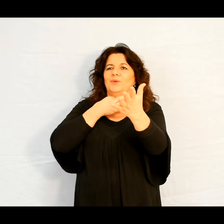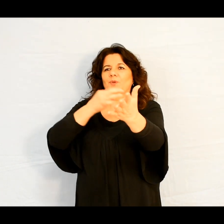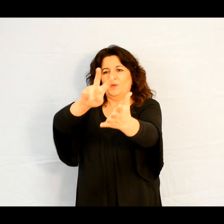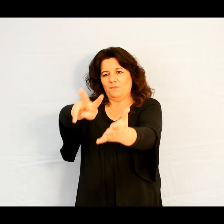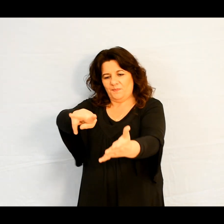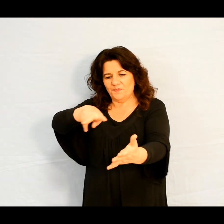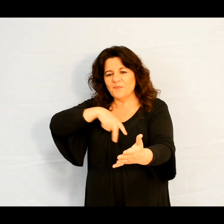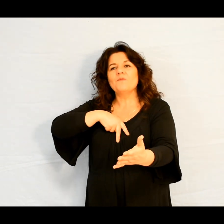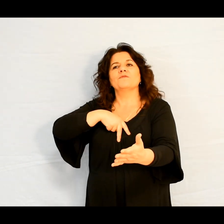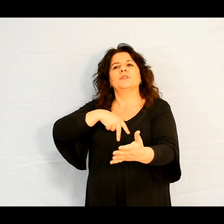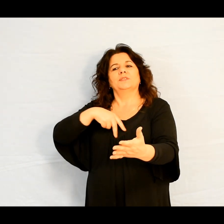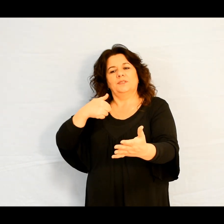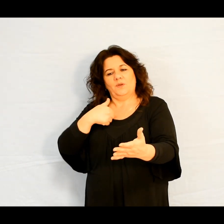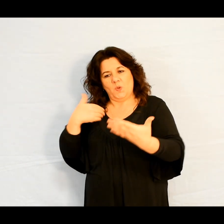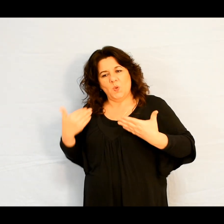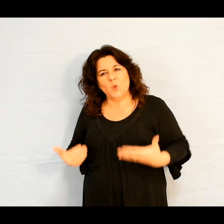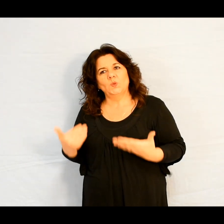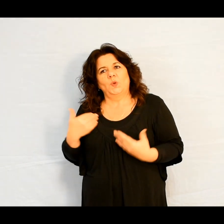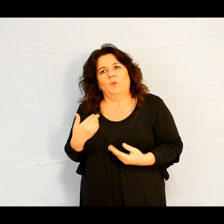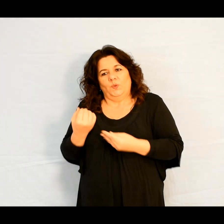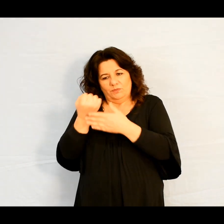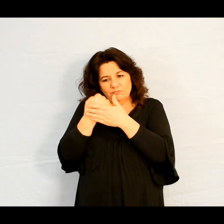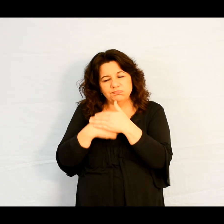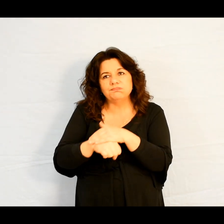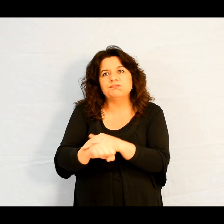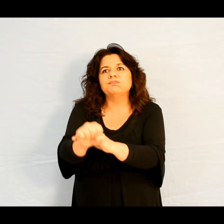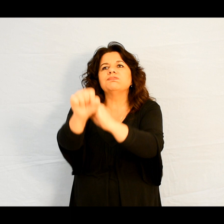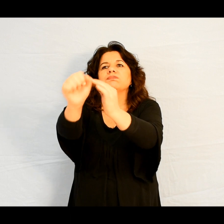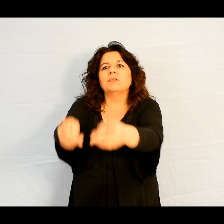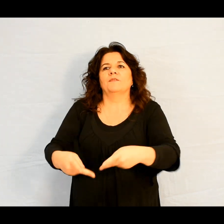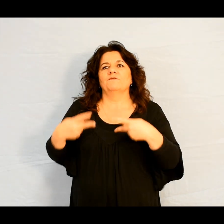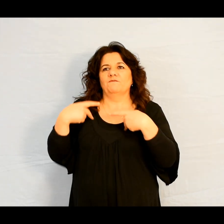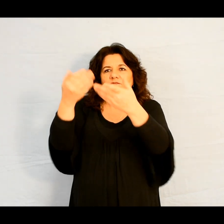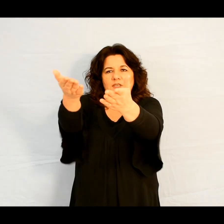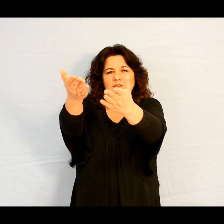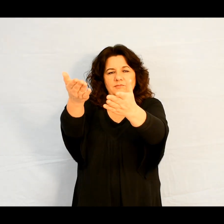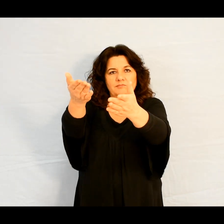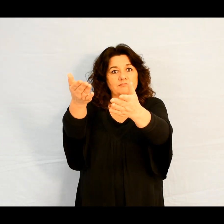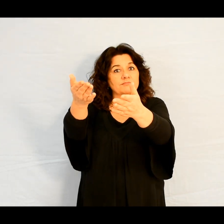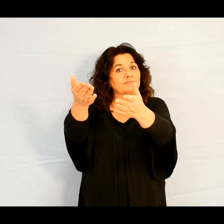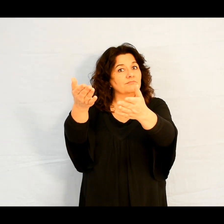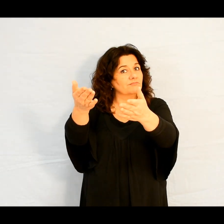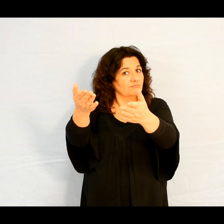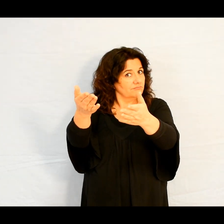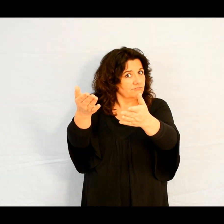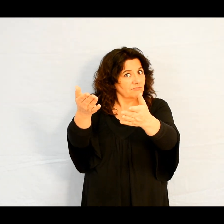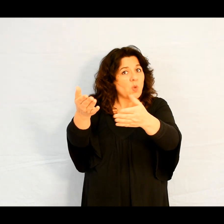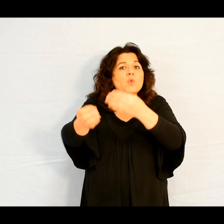moi aujourd'hui je t'ai engendré » ou bien encore «